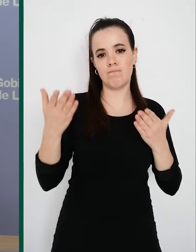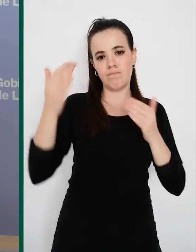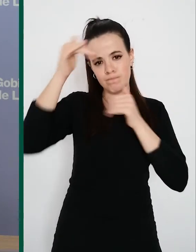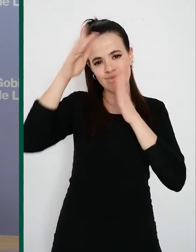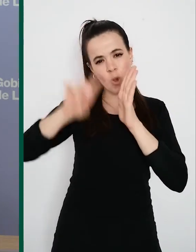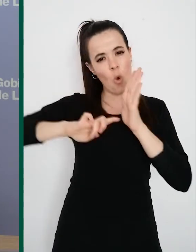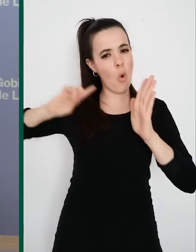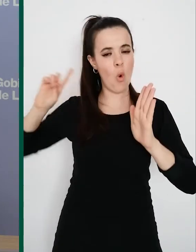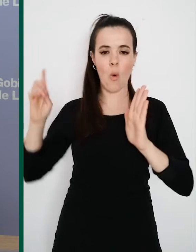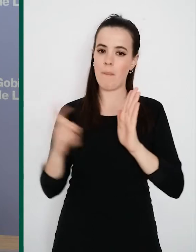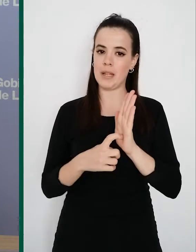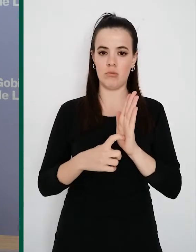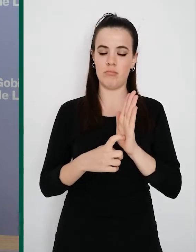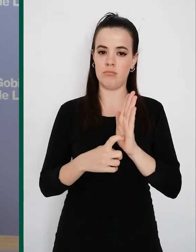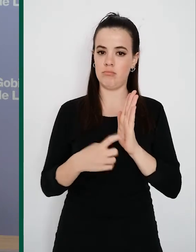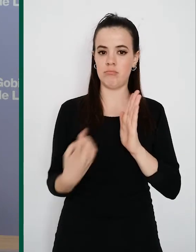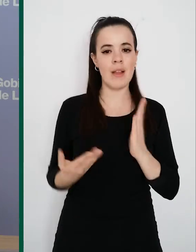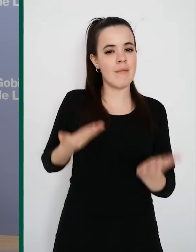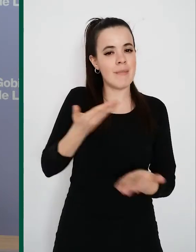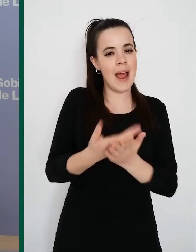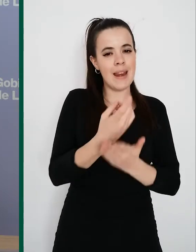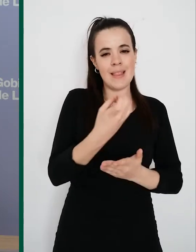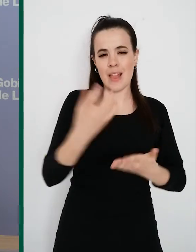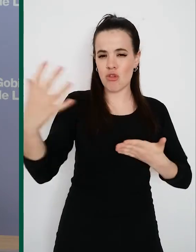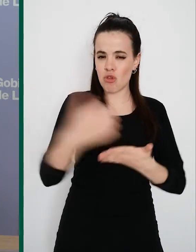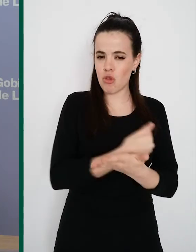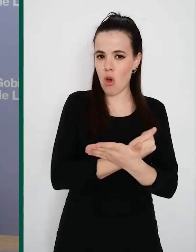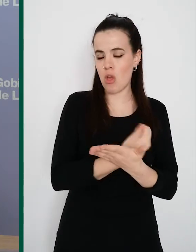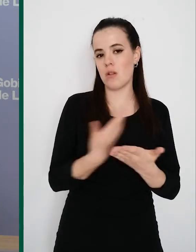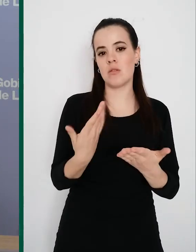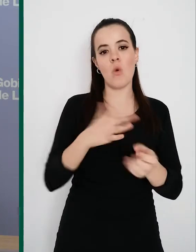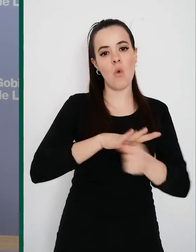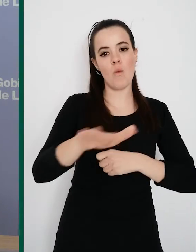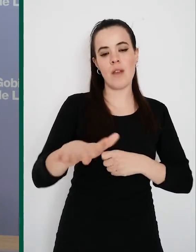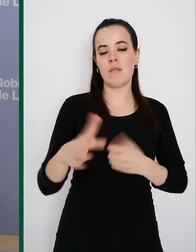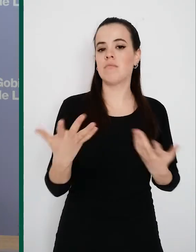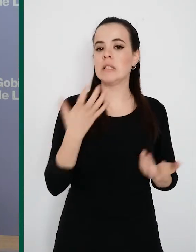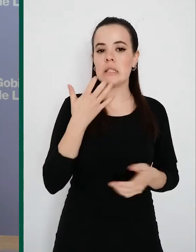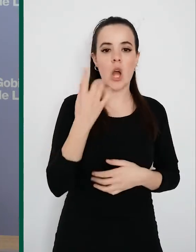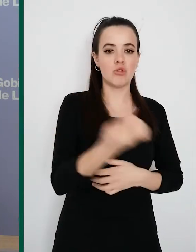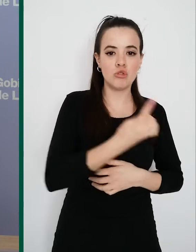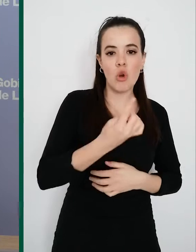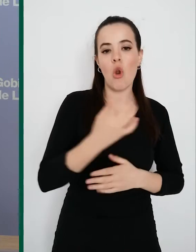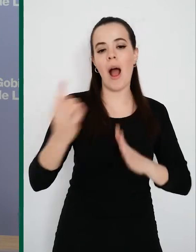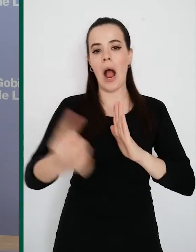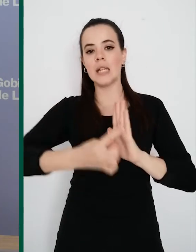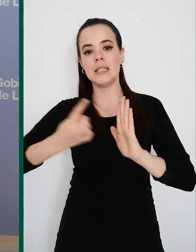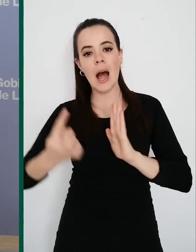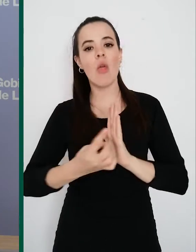valorando todas sus demandas en el contexto socio-familiar, demandas de soledad o de aislamiento, necesidades